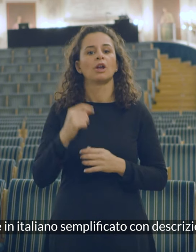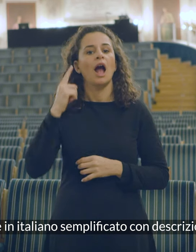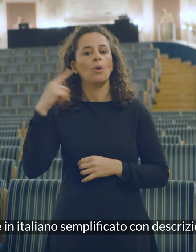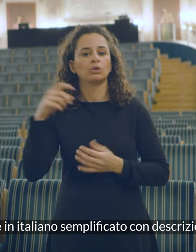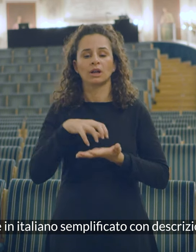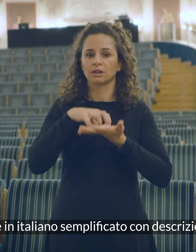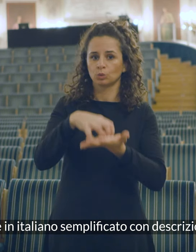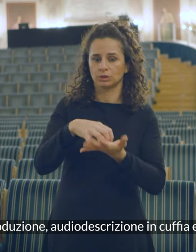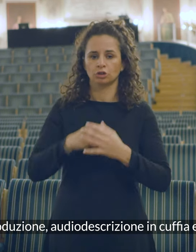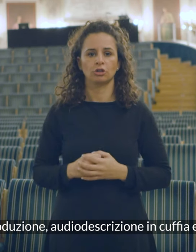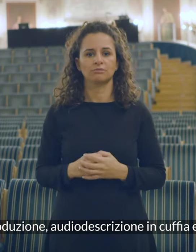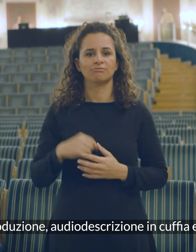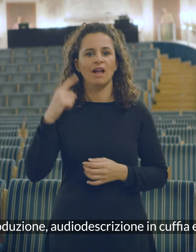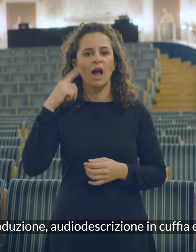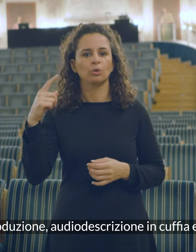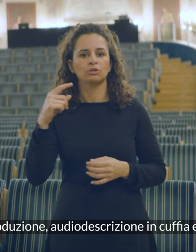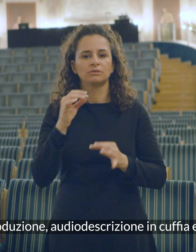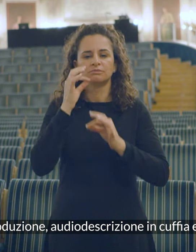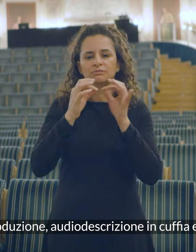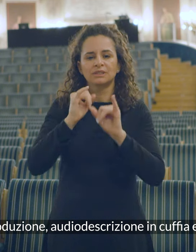dei suoni, audio introduzione,